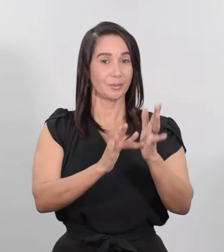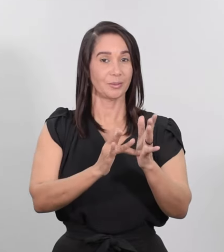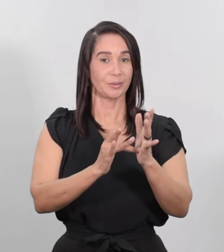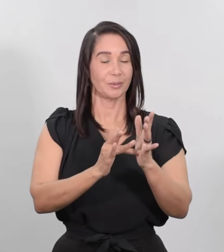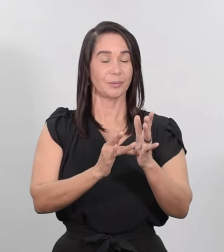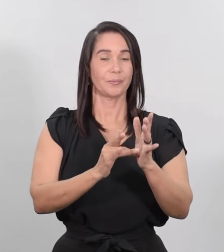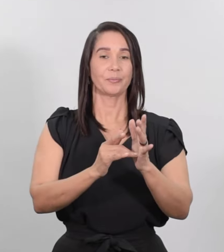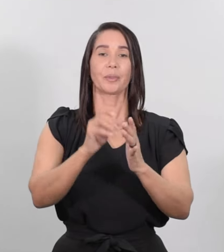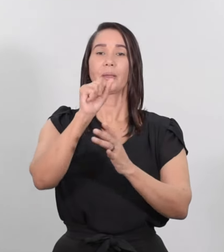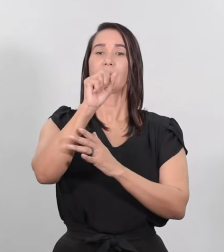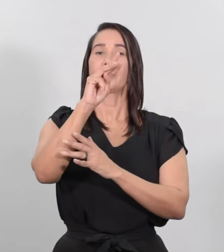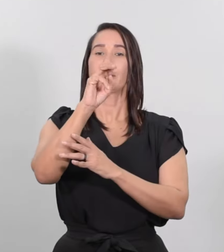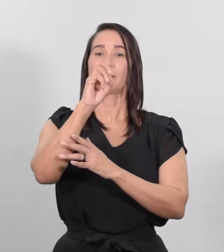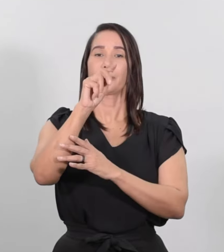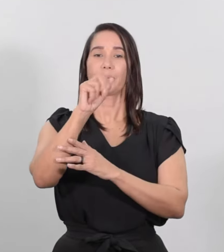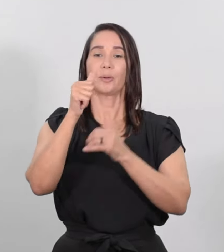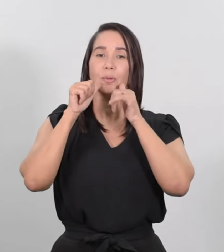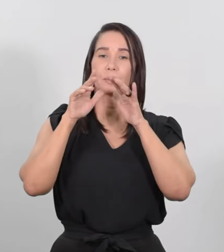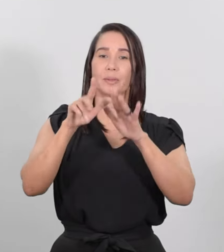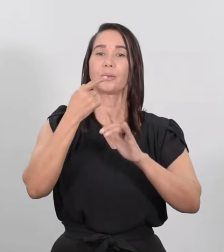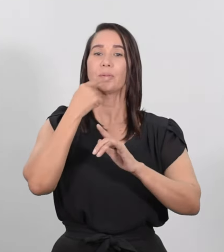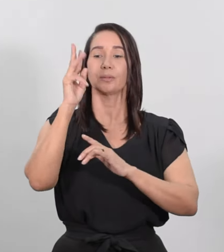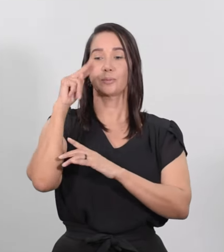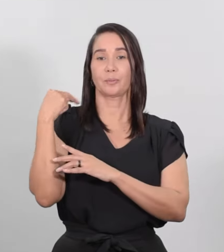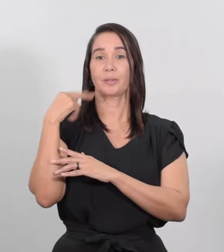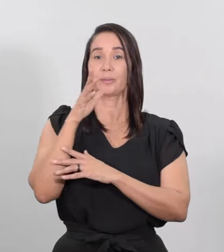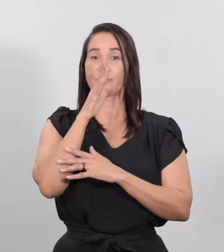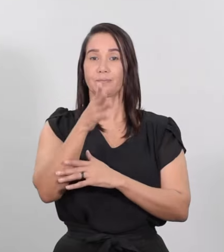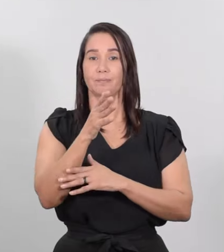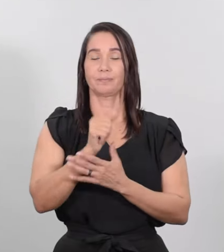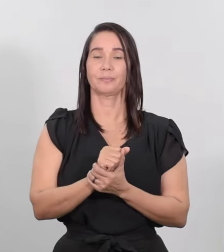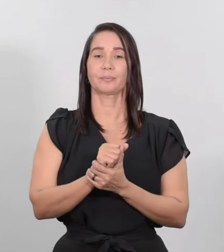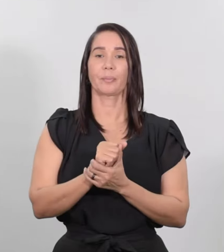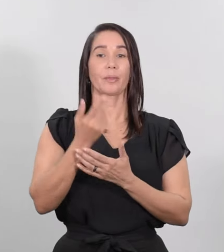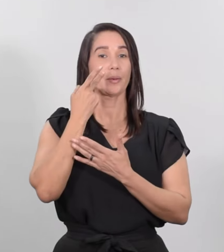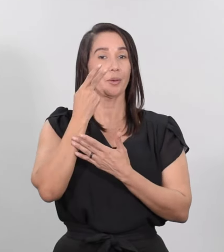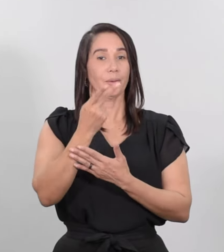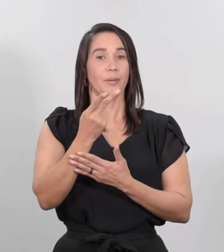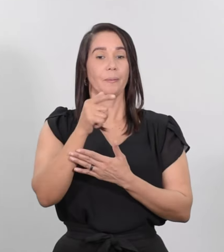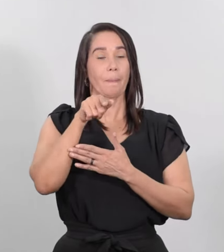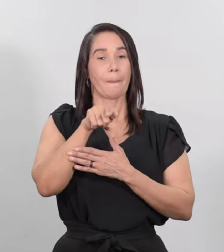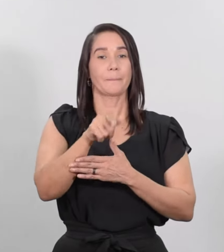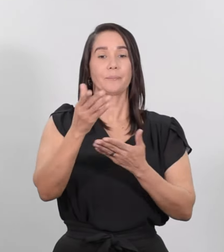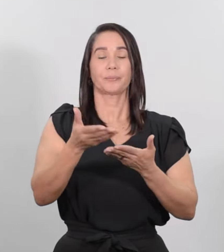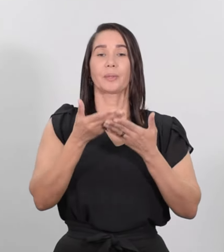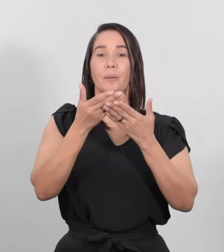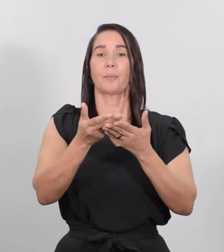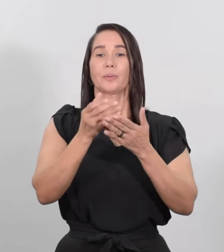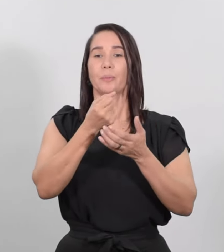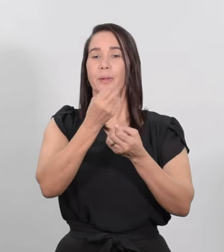Simeón los bendijo diciendo a María su madre, «Mira, este está puesto para que muchos en Israel